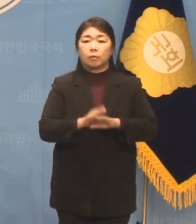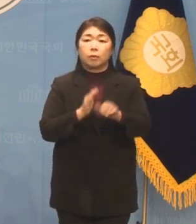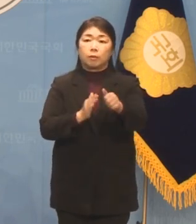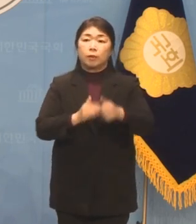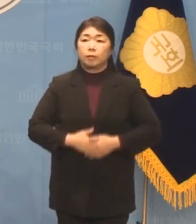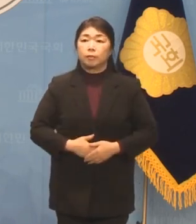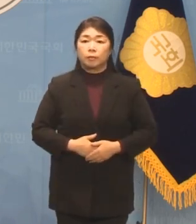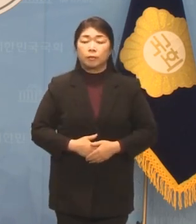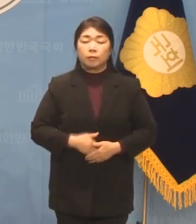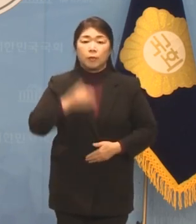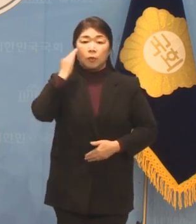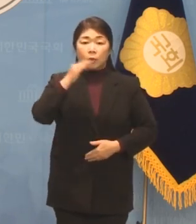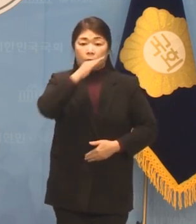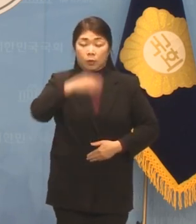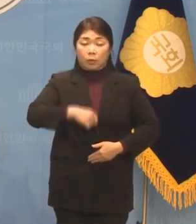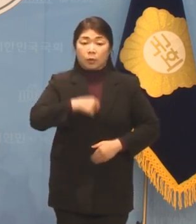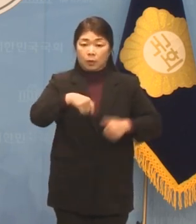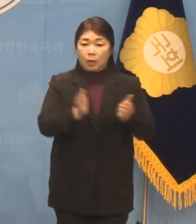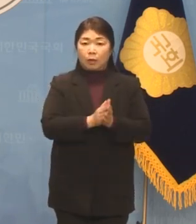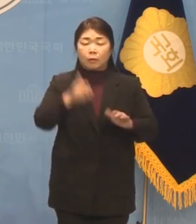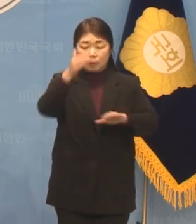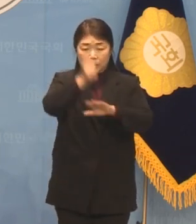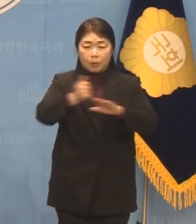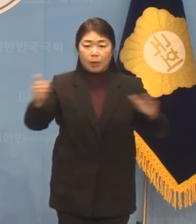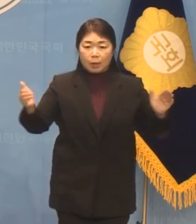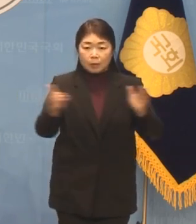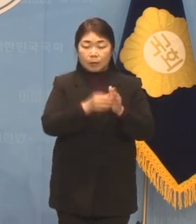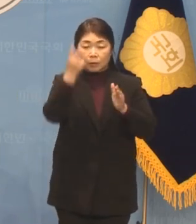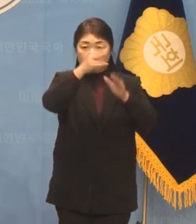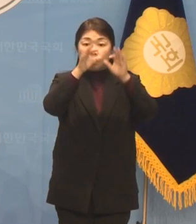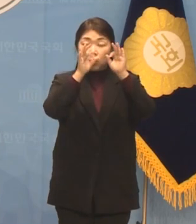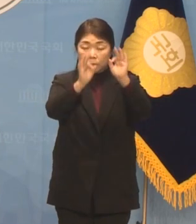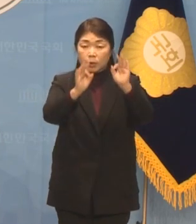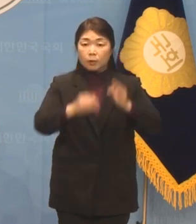녹색 정의당도 끝까지 지켜보겠습니다.